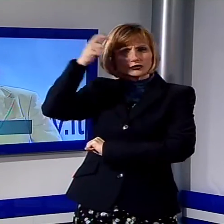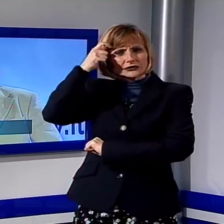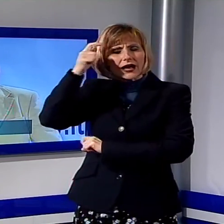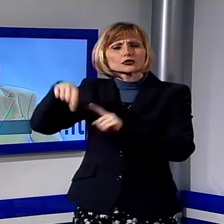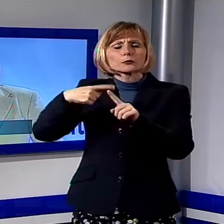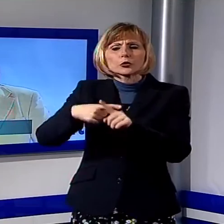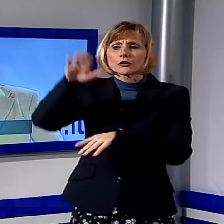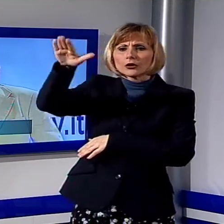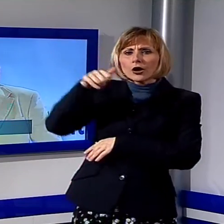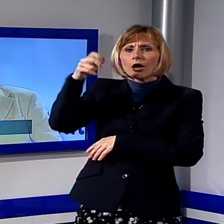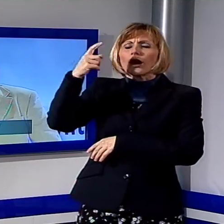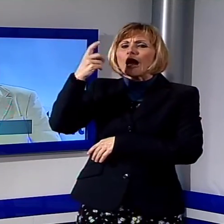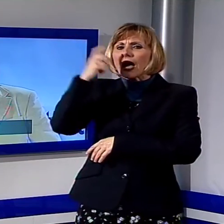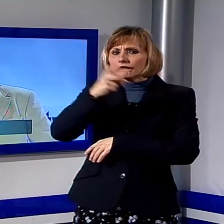professionista e chiedere giustizia?